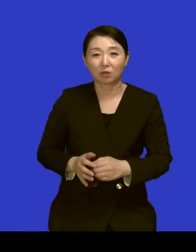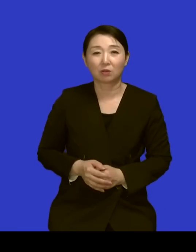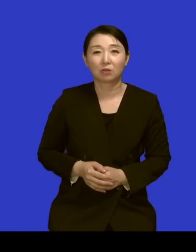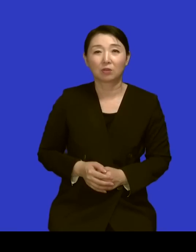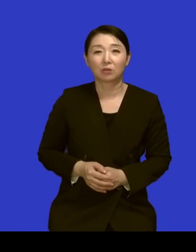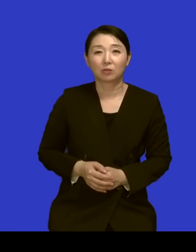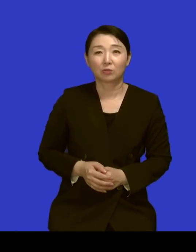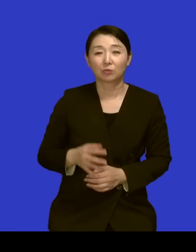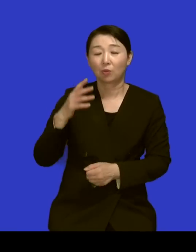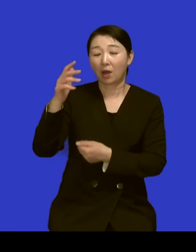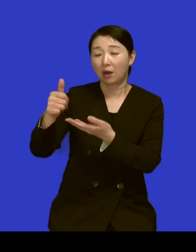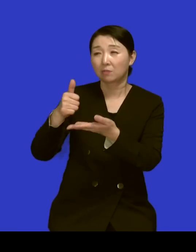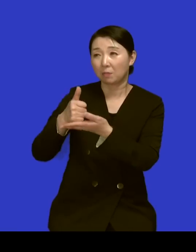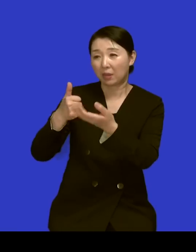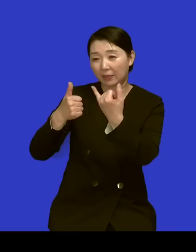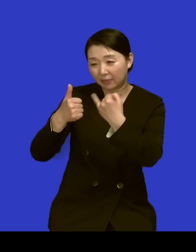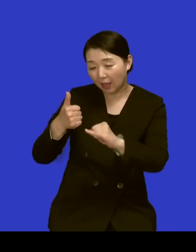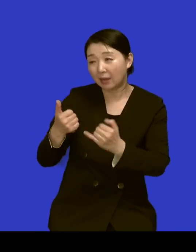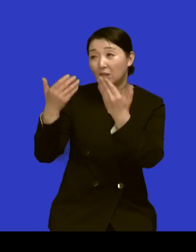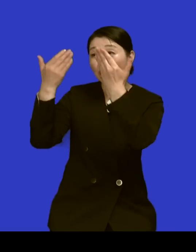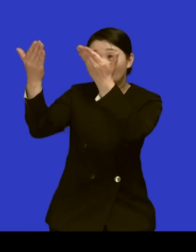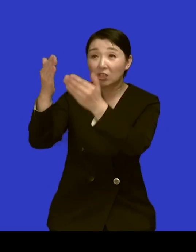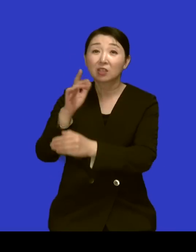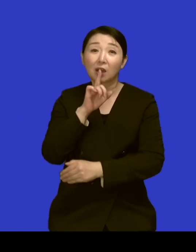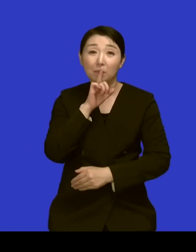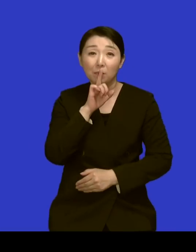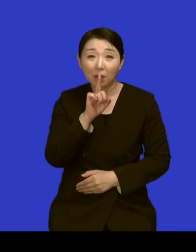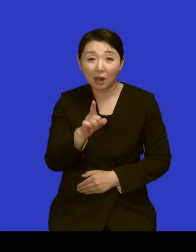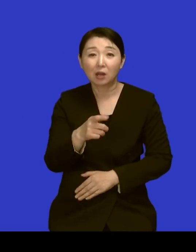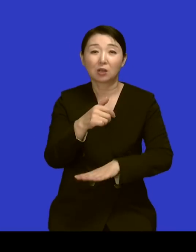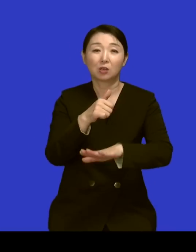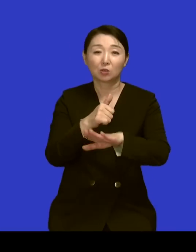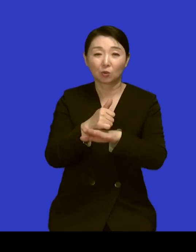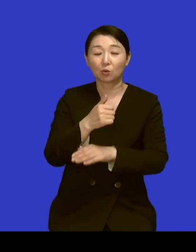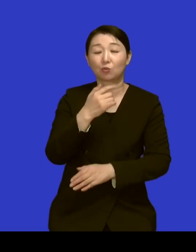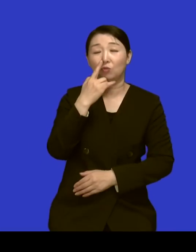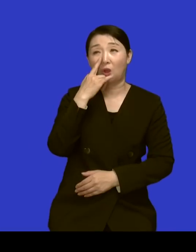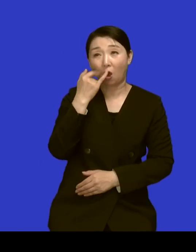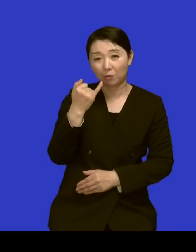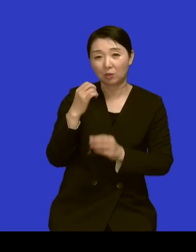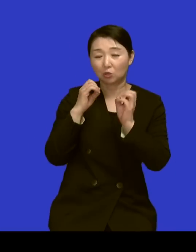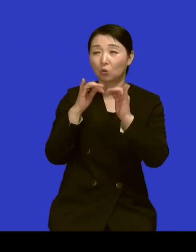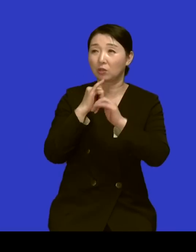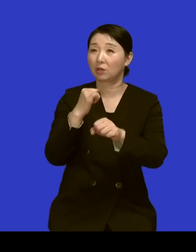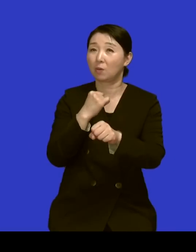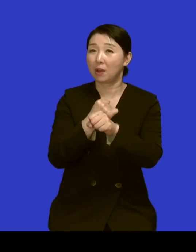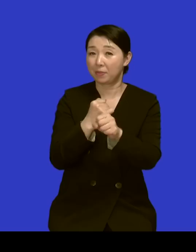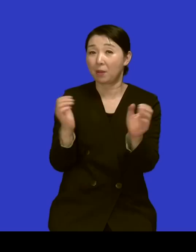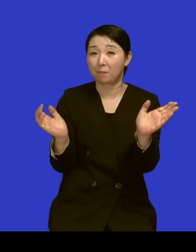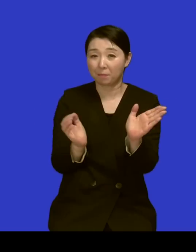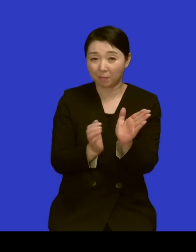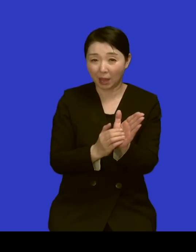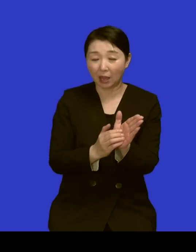바친다 해서 네 그 저희 어머님을 성교사를 만들어서 이제 그때 간호학교